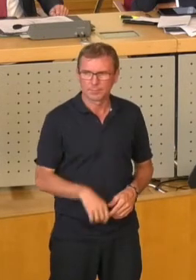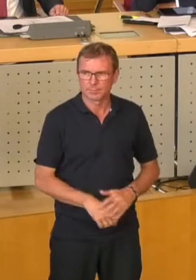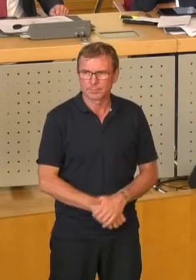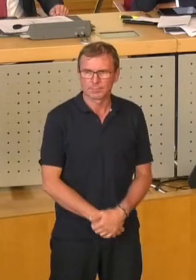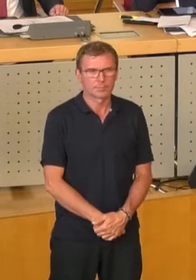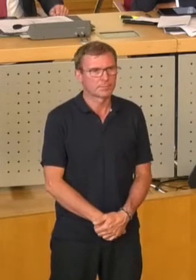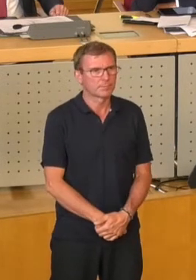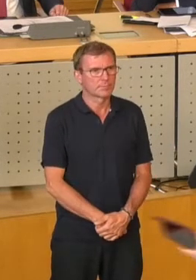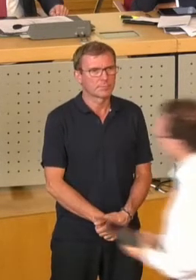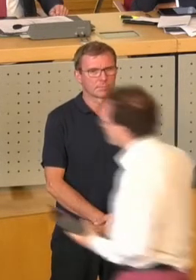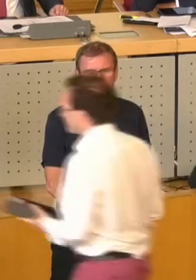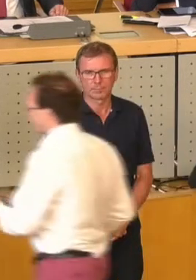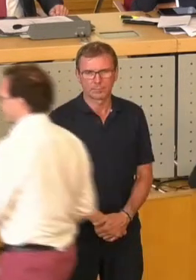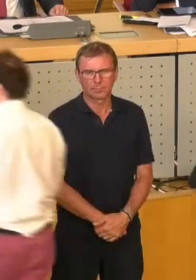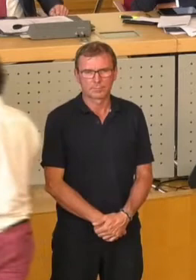Bitte, Herr Engelmeier.